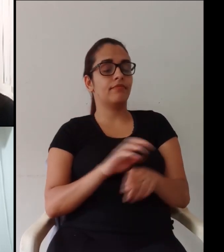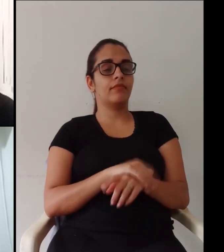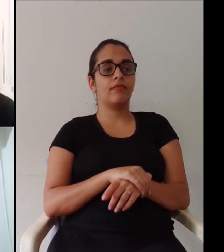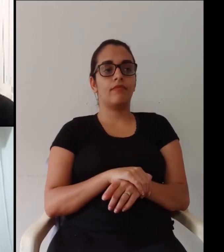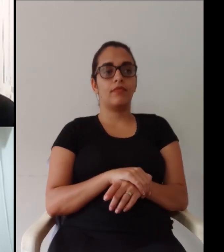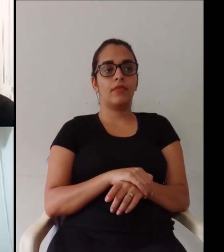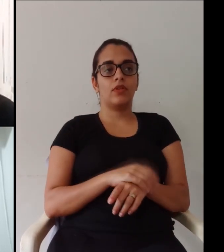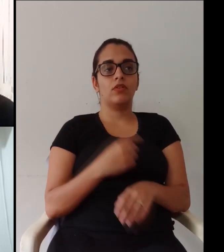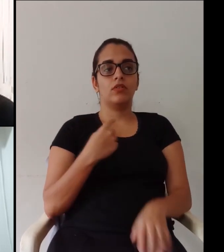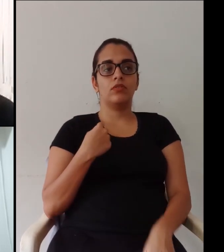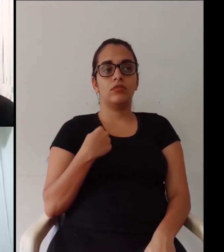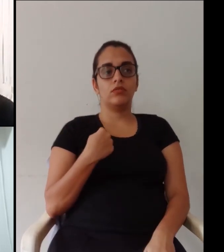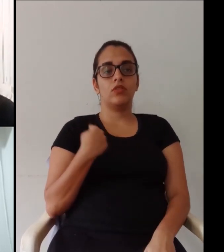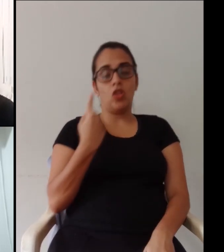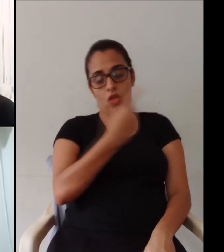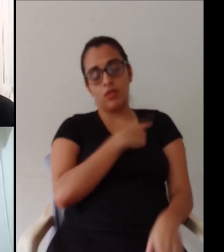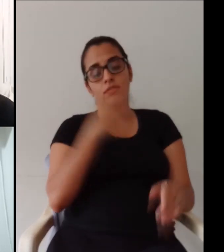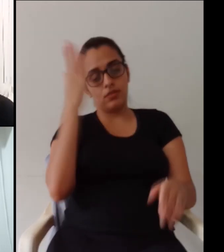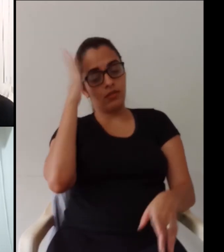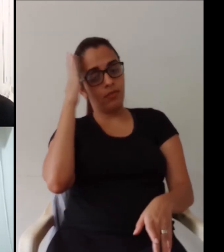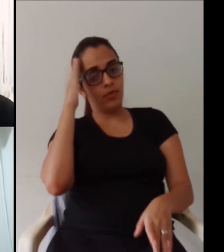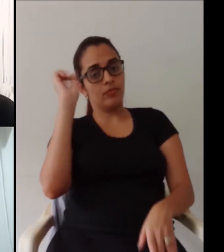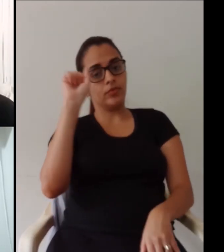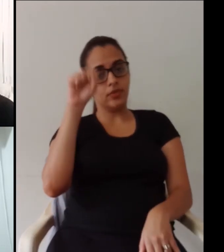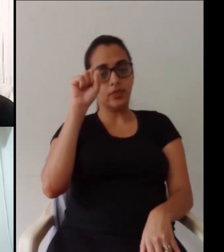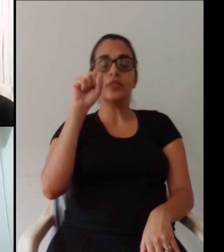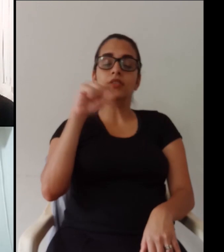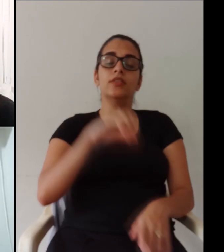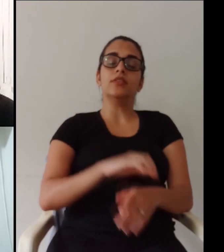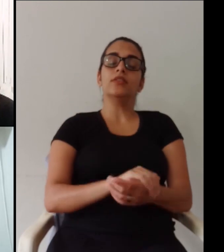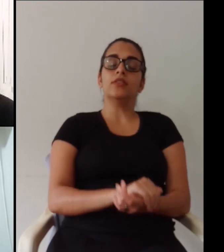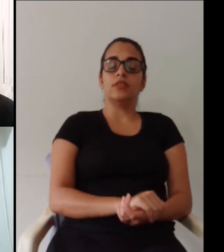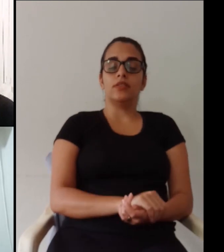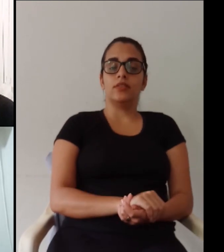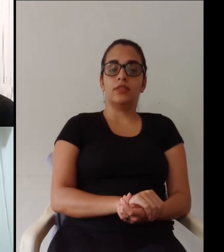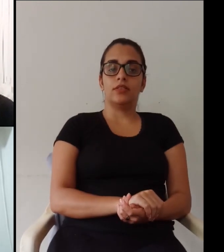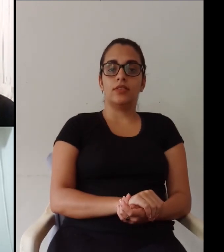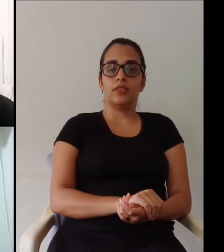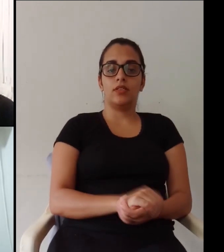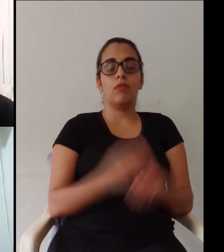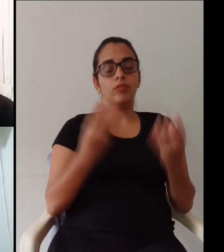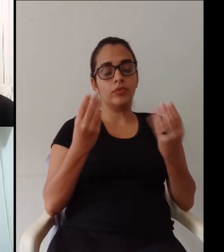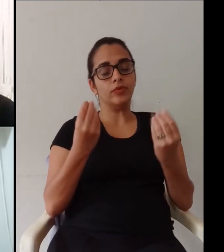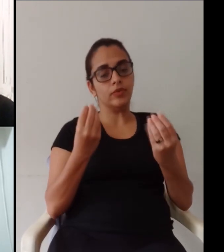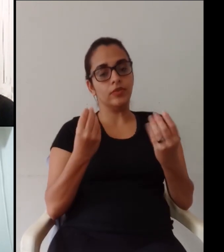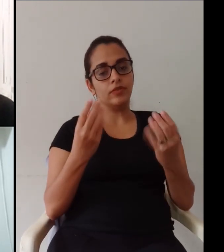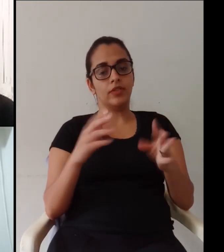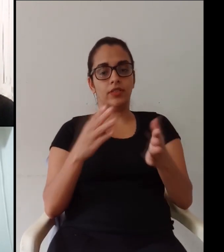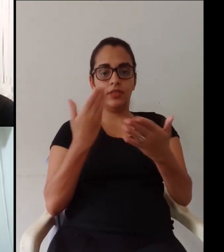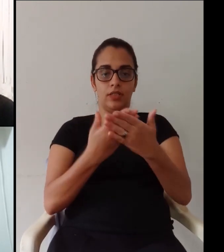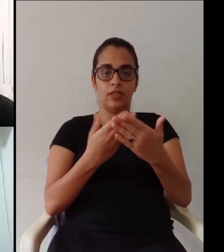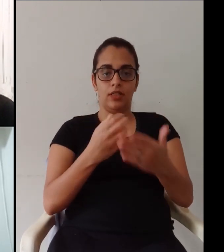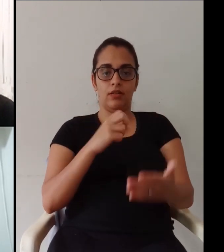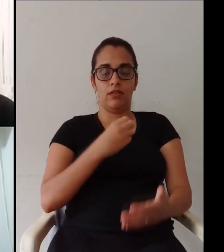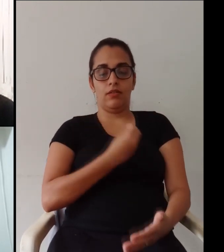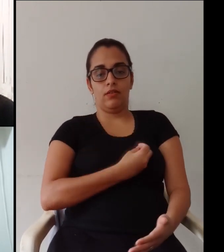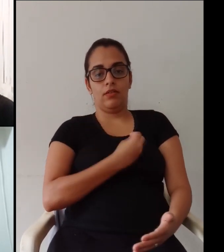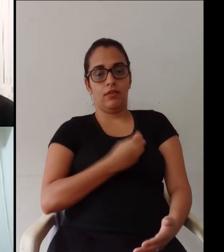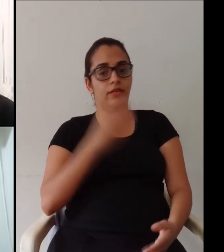aula de estudante de mim também por mais que a gente tenha toda uma equipe que olha e sabe de aula tem também a diferença na educação à distância